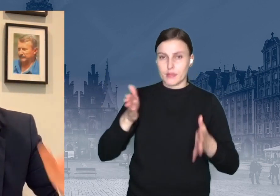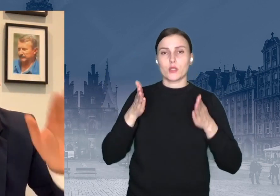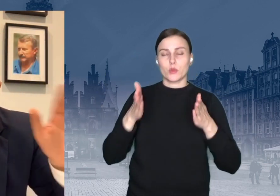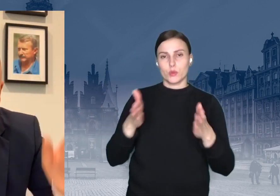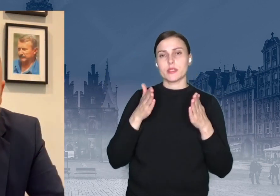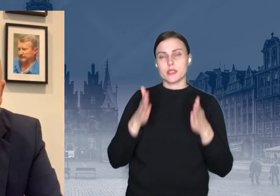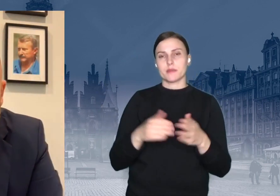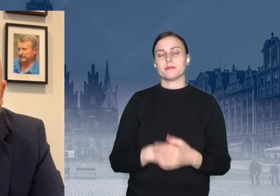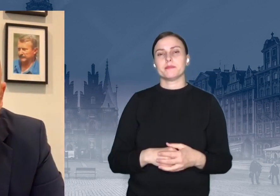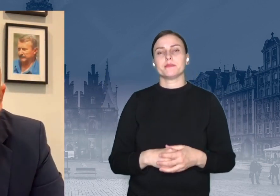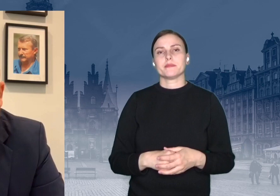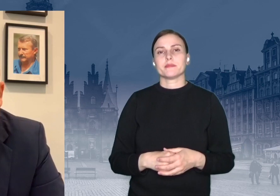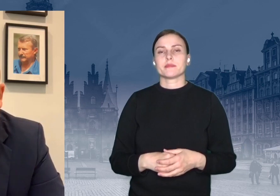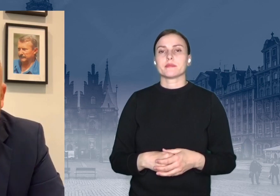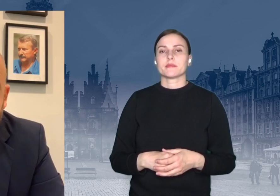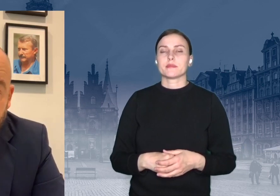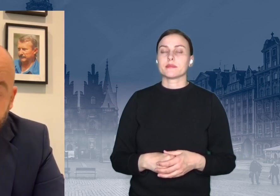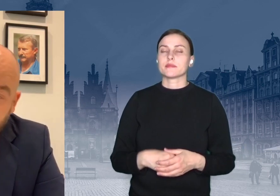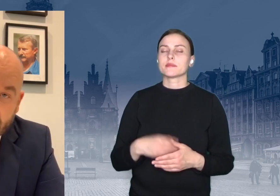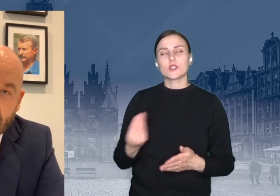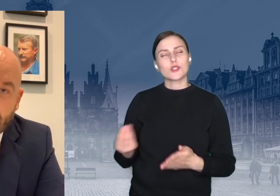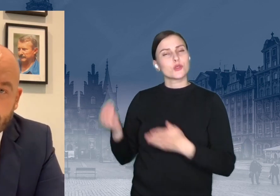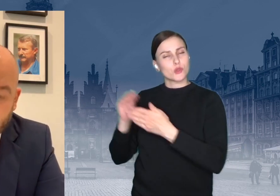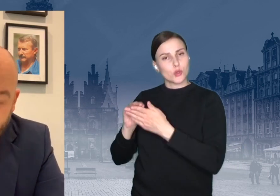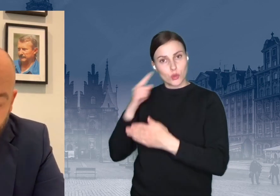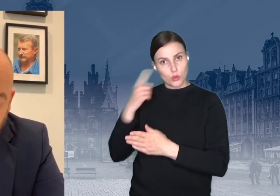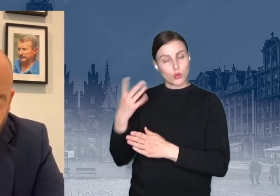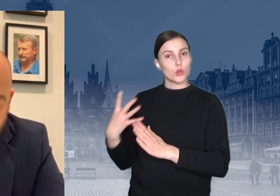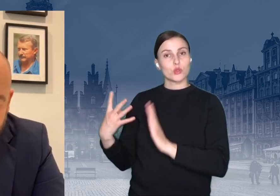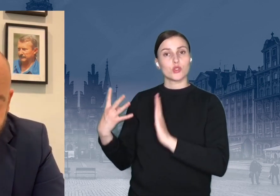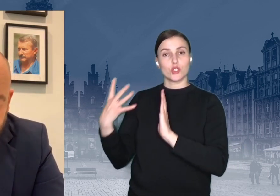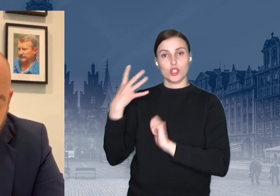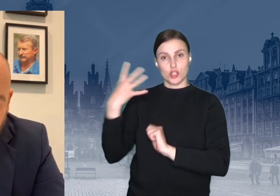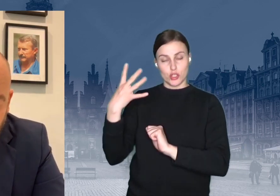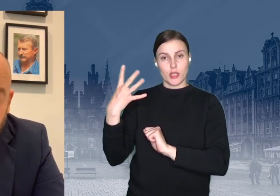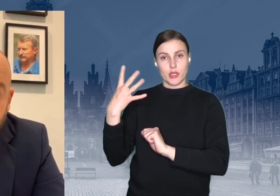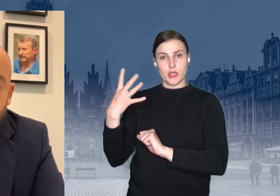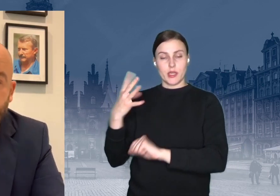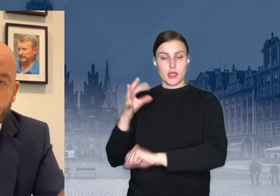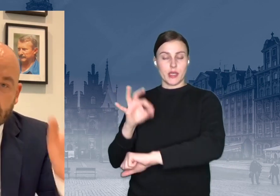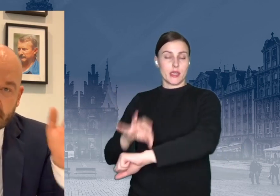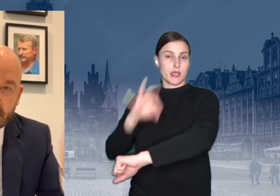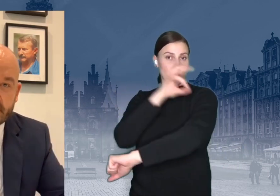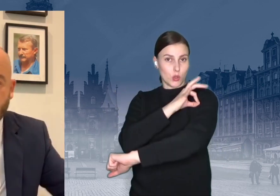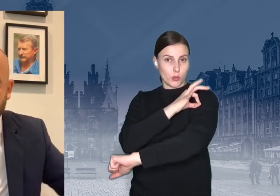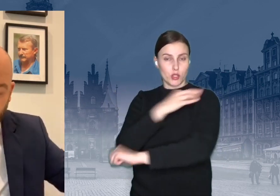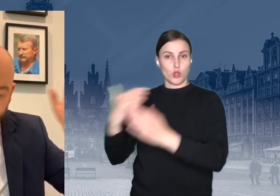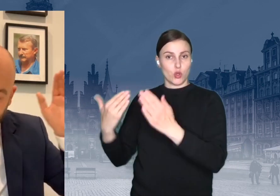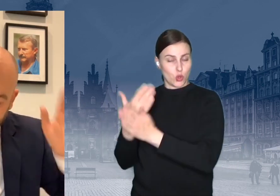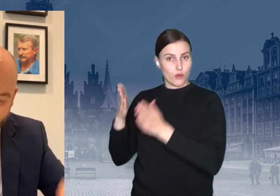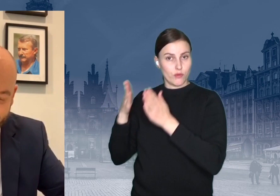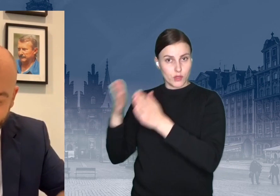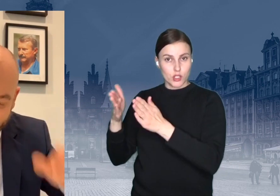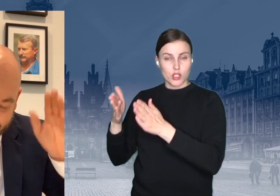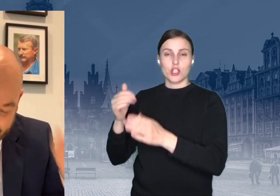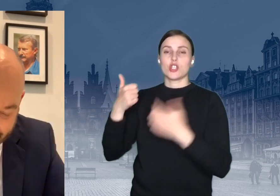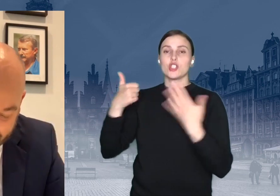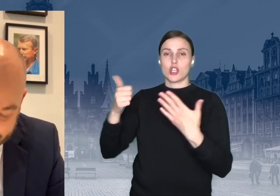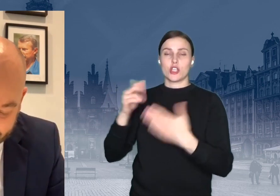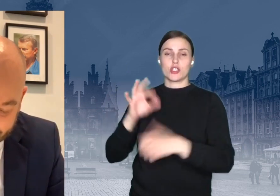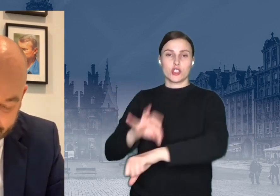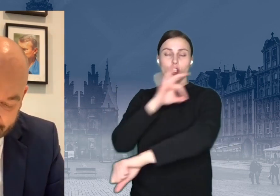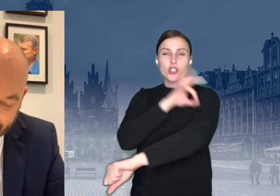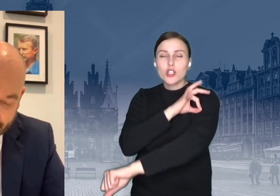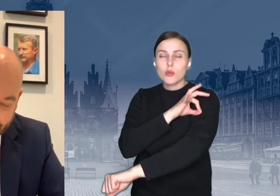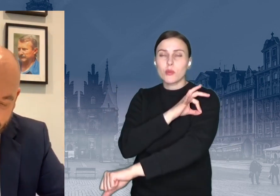Dobrze, kochani, aha, na marginesie to jest ponad 4 kilometry nowej drogi, 6 kilometrów ścieżek rowerowych, nasadzenia,